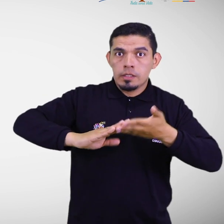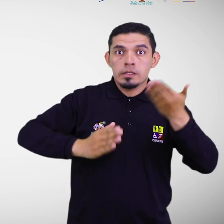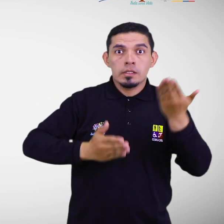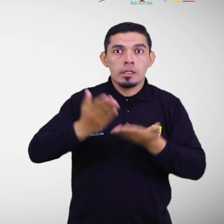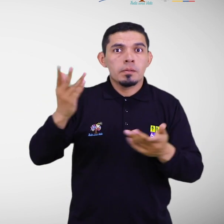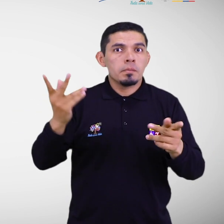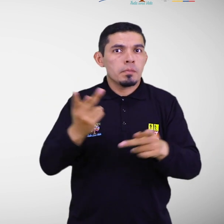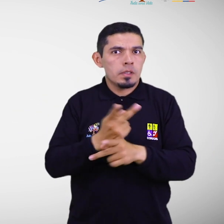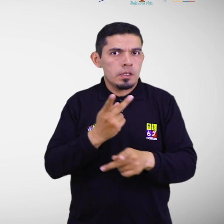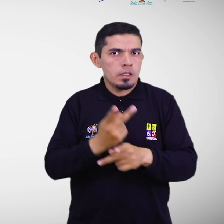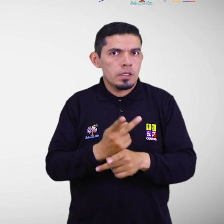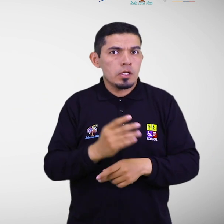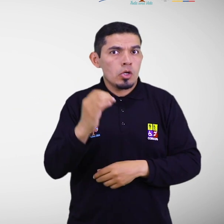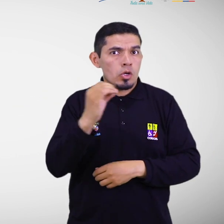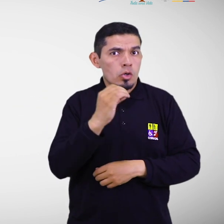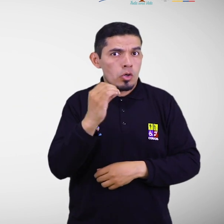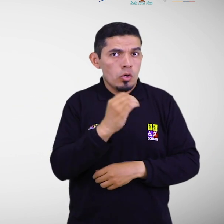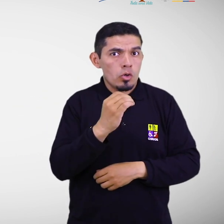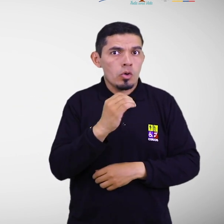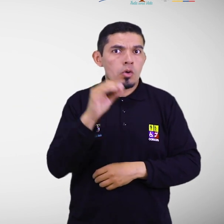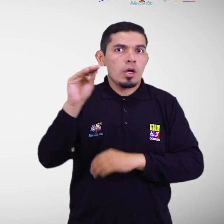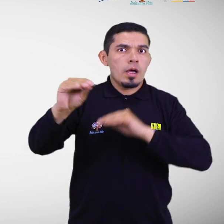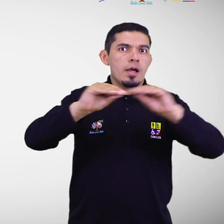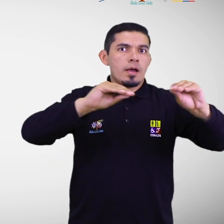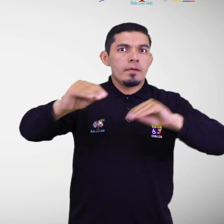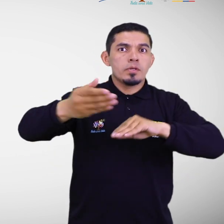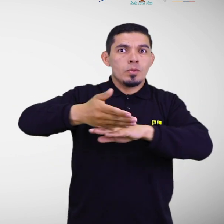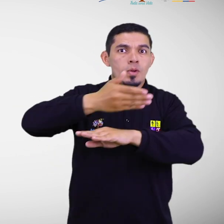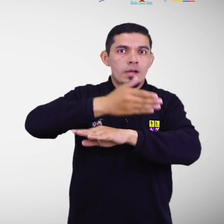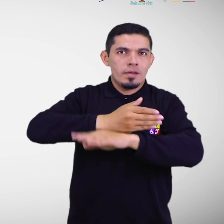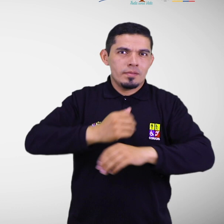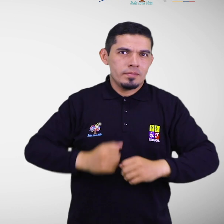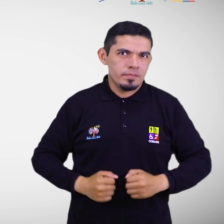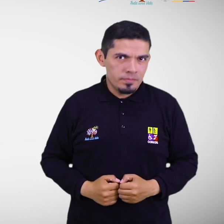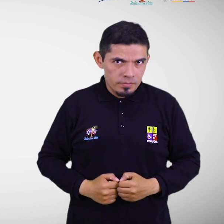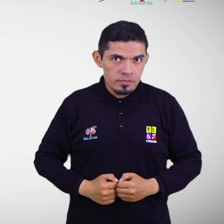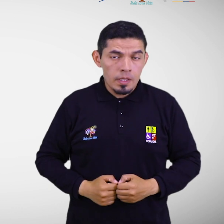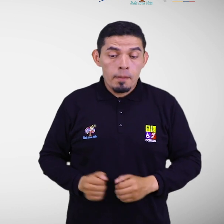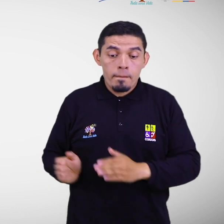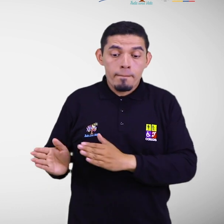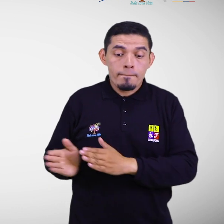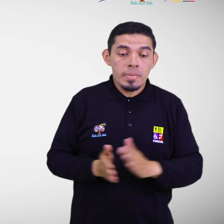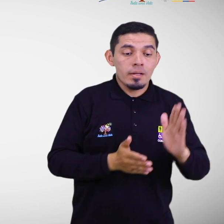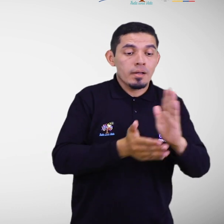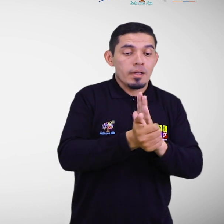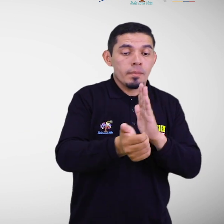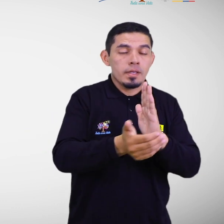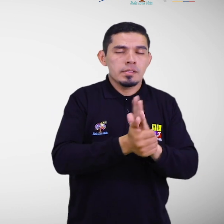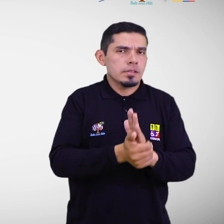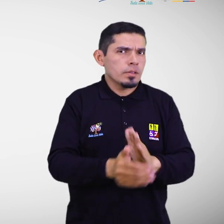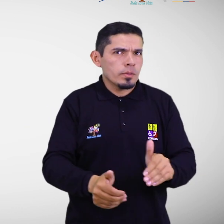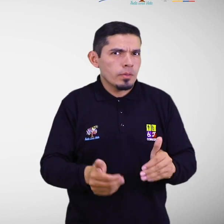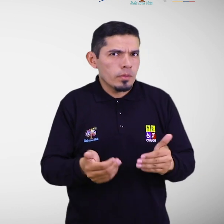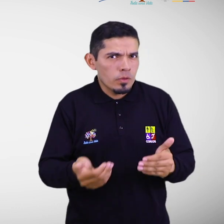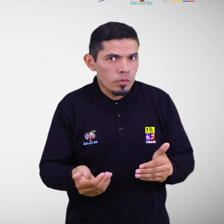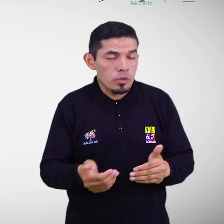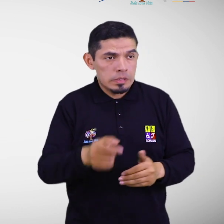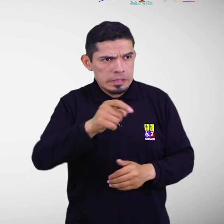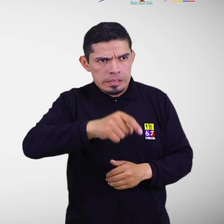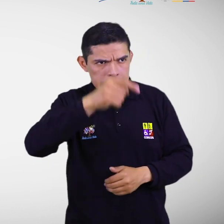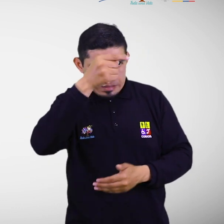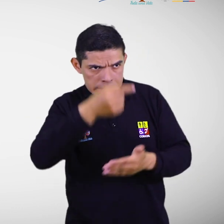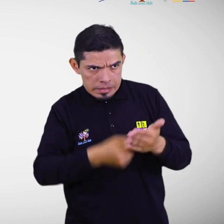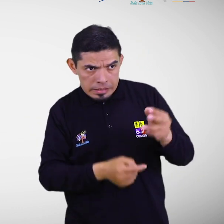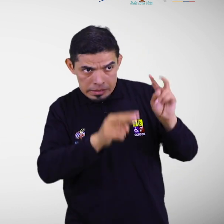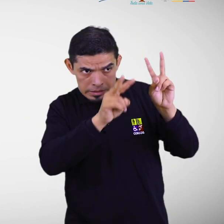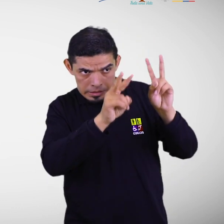riesgos, y, los sistemas de alerta temprana. Definir plan de capacitación. Una vez identificada la necesidad